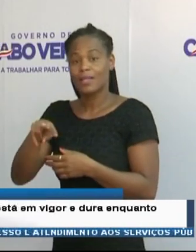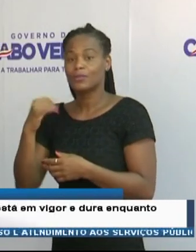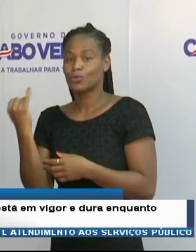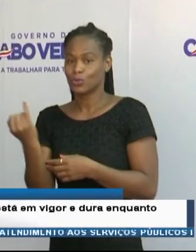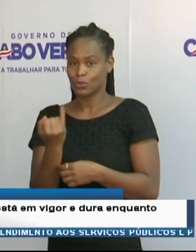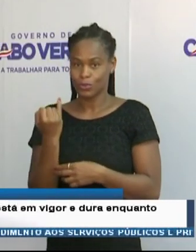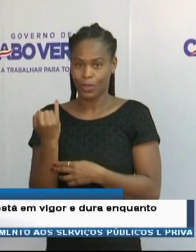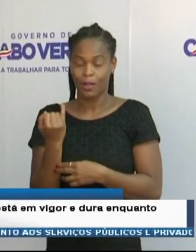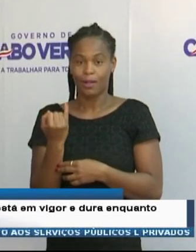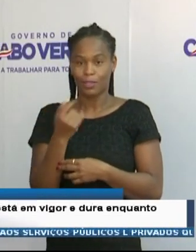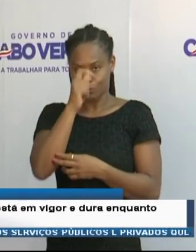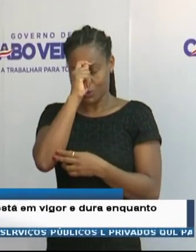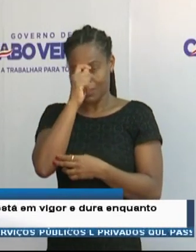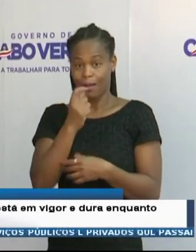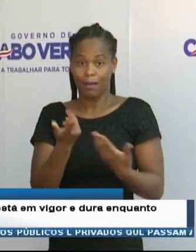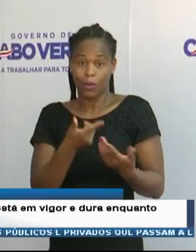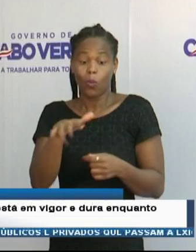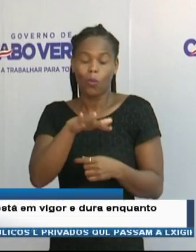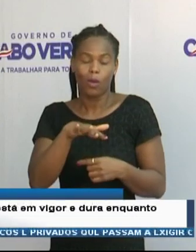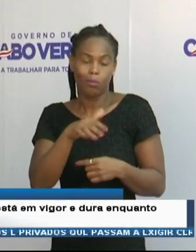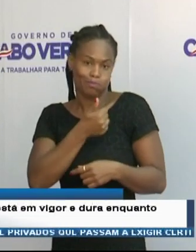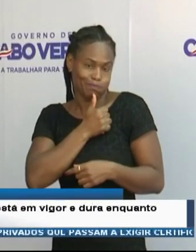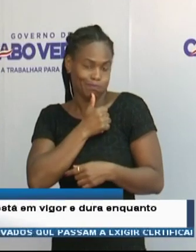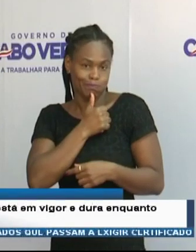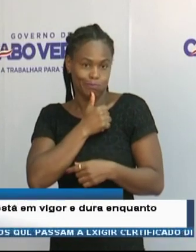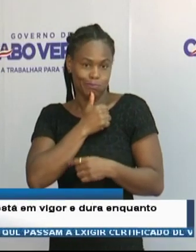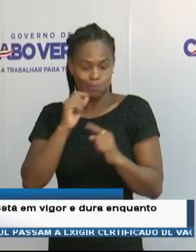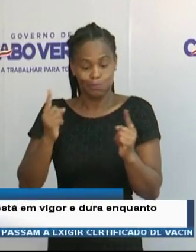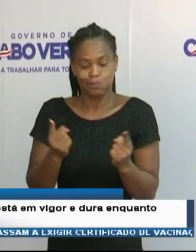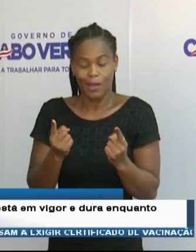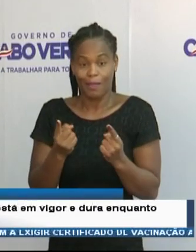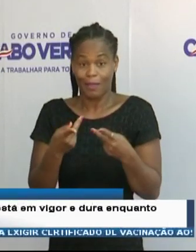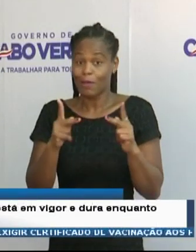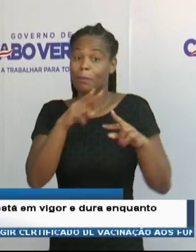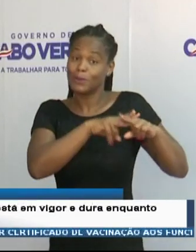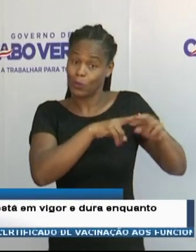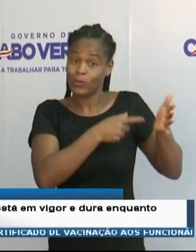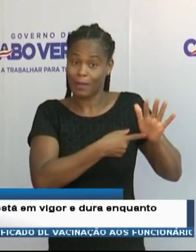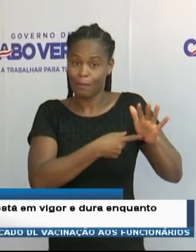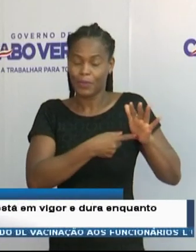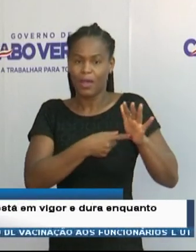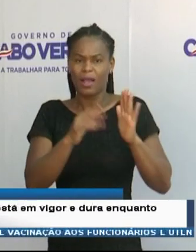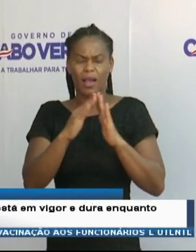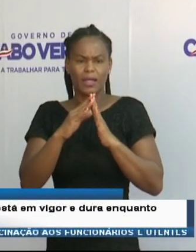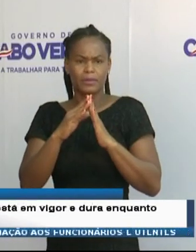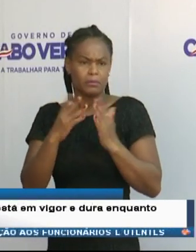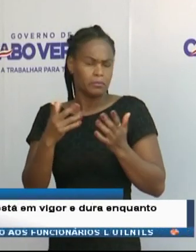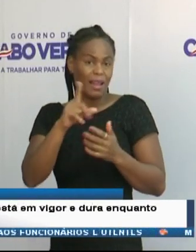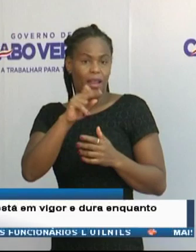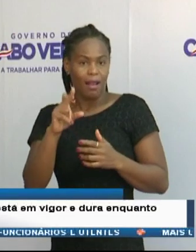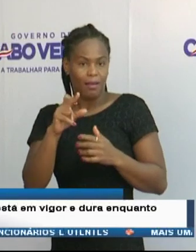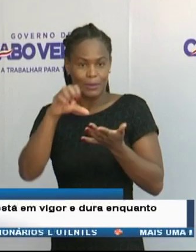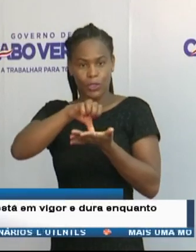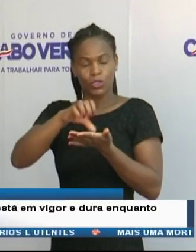instituições de cumprimento de penas ou de medidas restritivas de liberdade, de lares e centros de idosos,